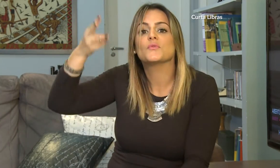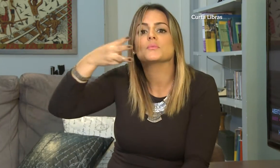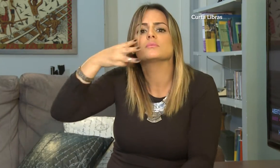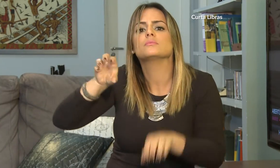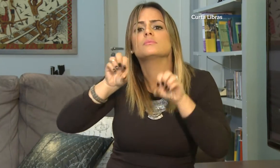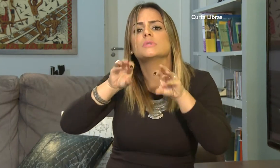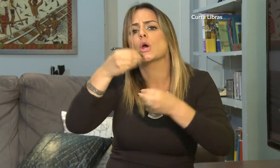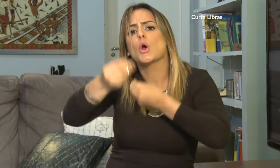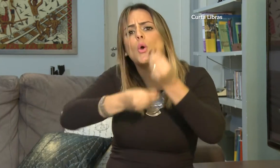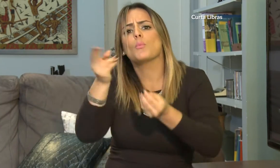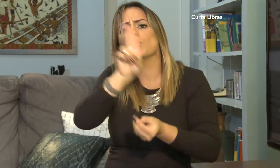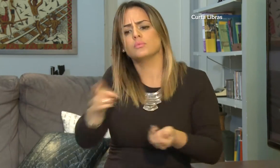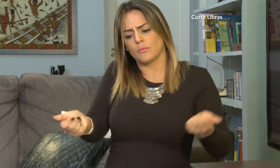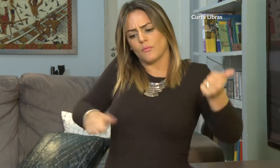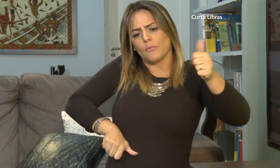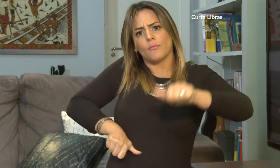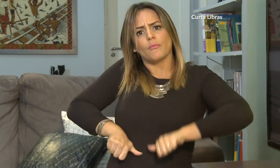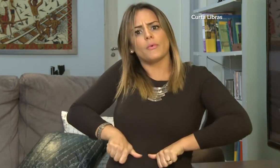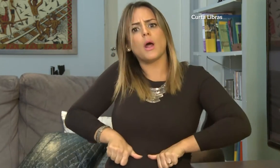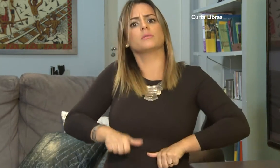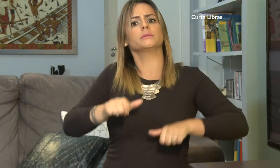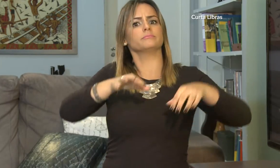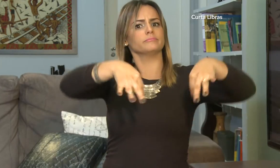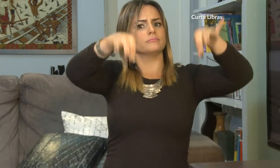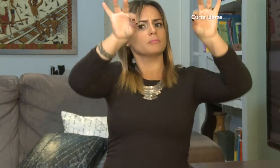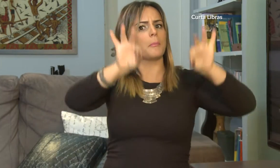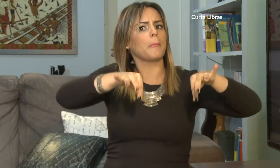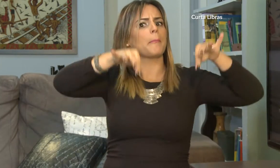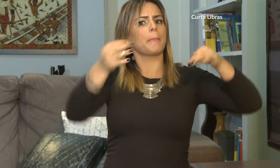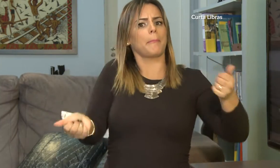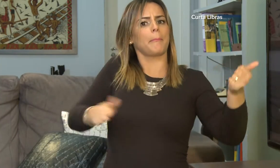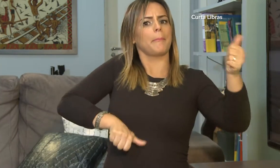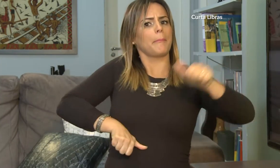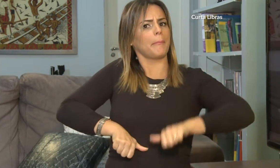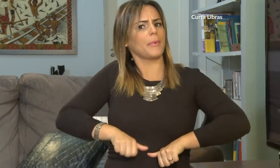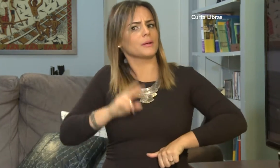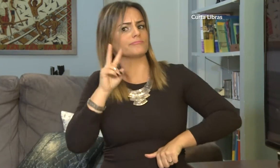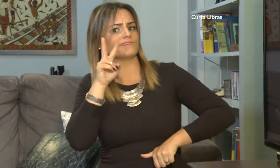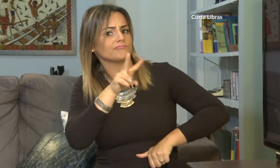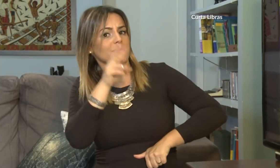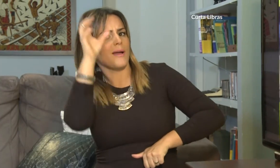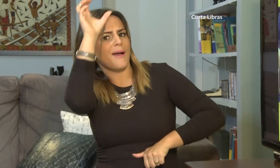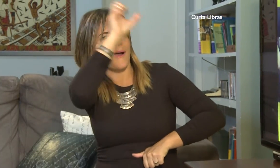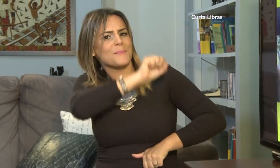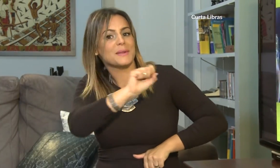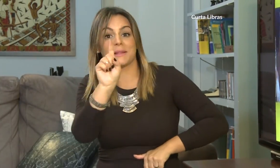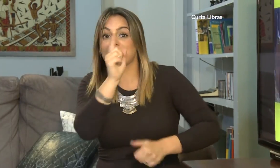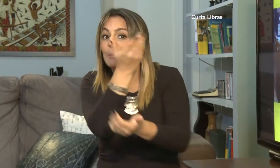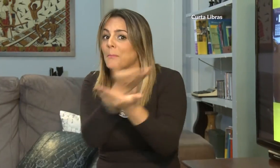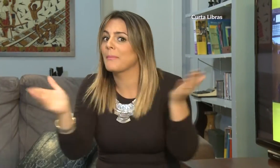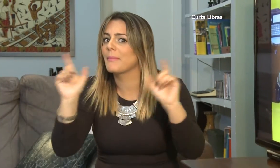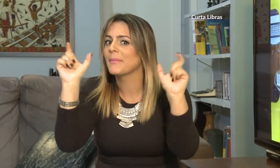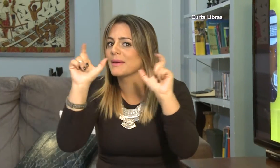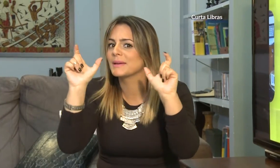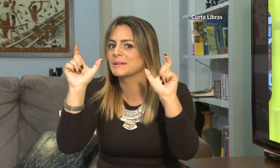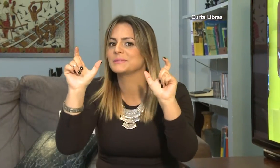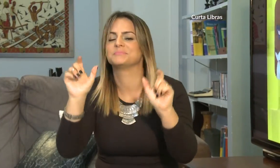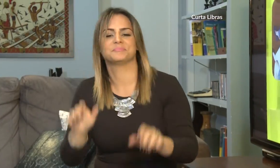pano e ainda usa a prática de lavá-las? Hoje o casal, Fabiano e Franciele, mostrarão o uso delas de uma forma diferente.